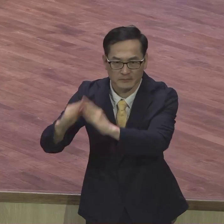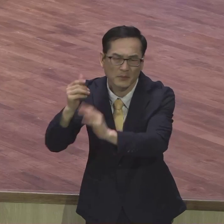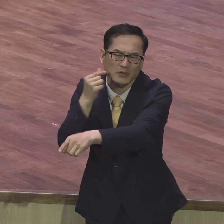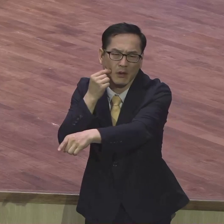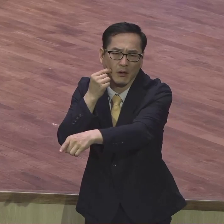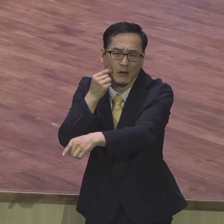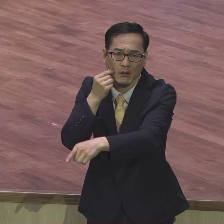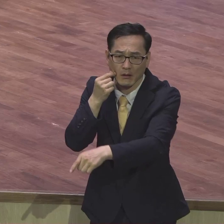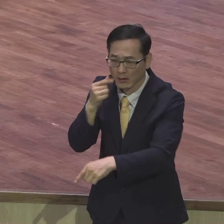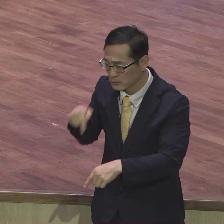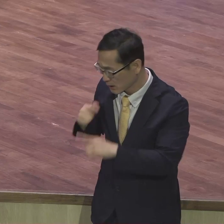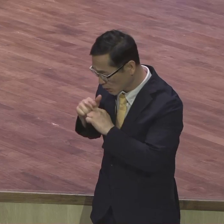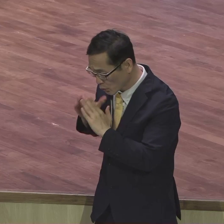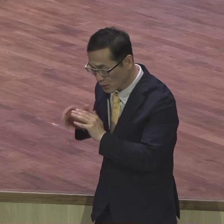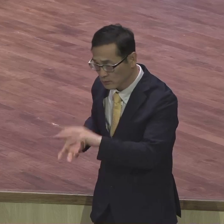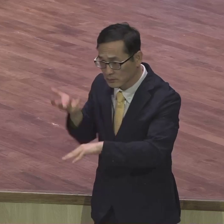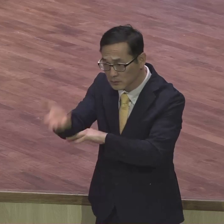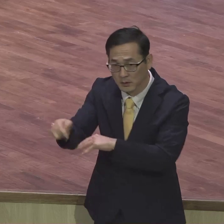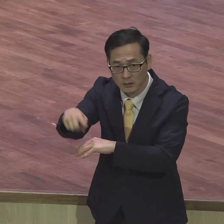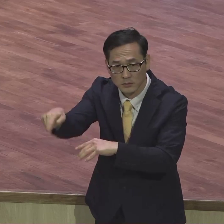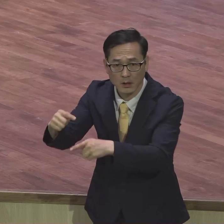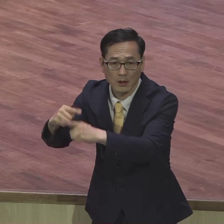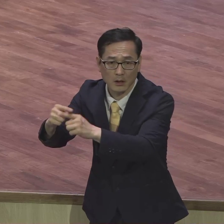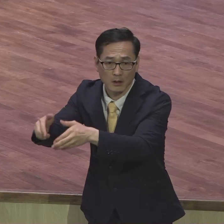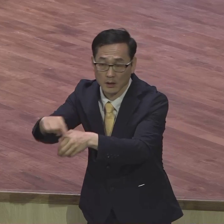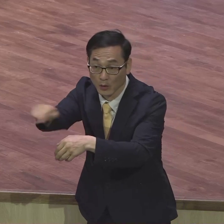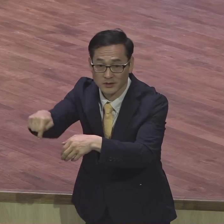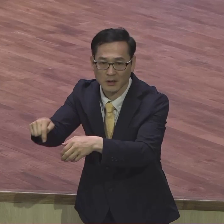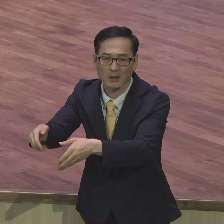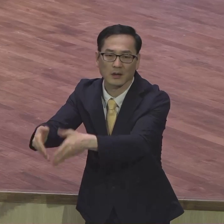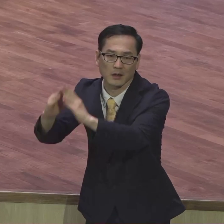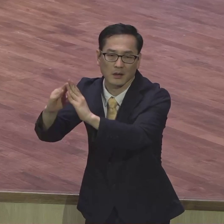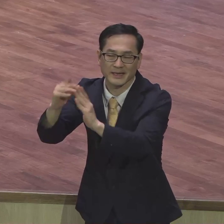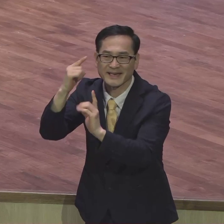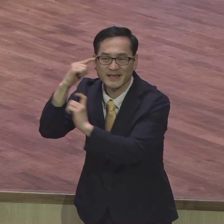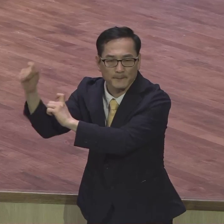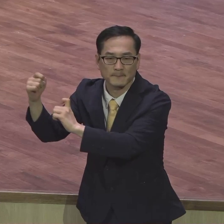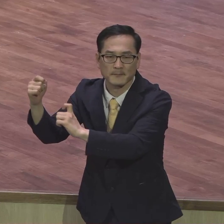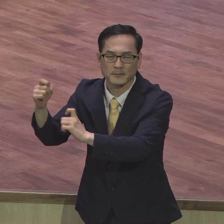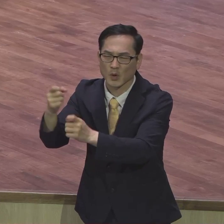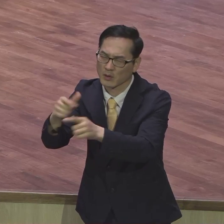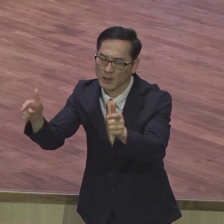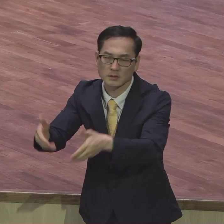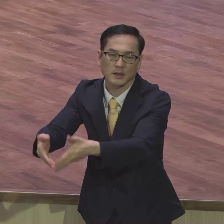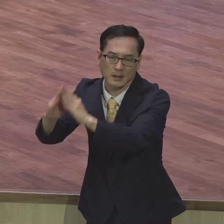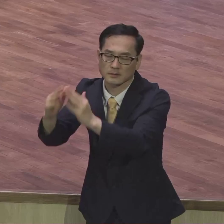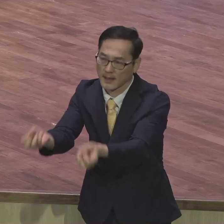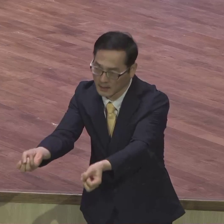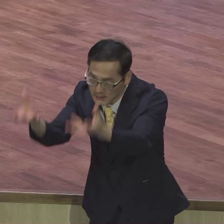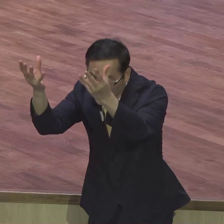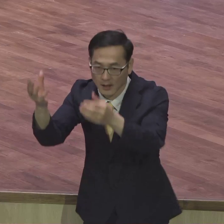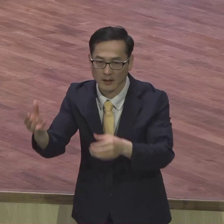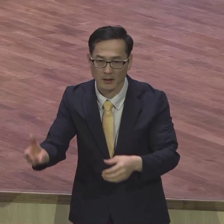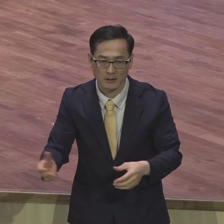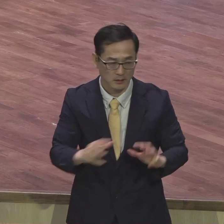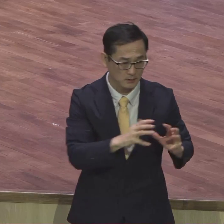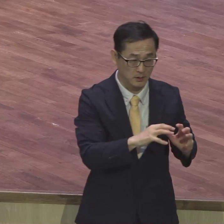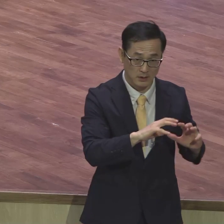국가가 못하는 이 엄청난 행사를 그렇게 이 단체가 하게 되니까 존경스럽다고 기념비도